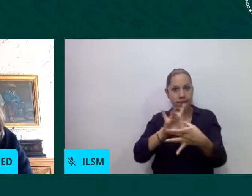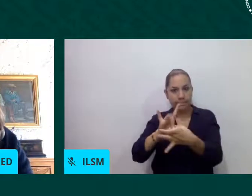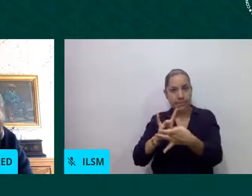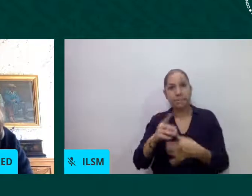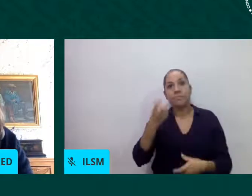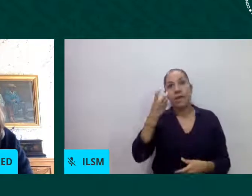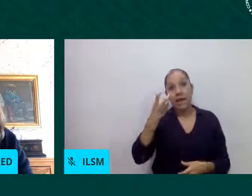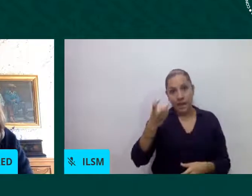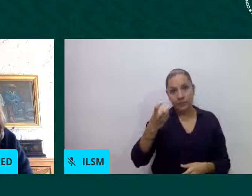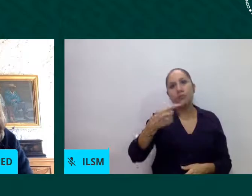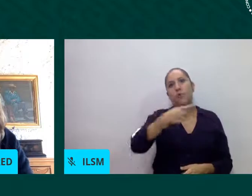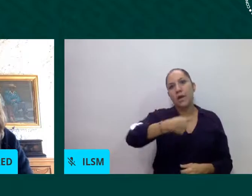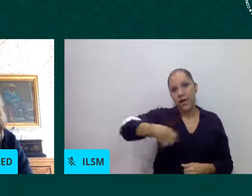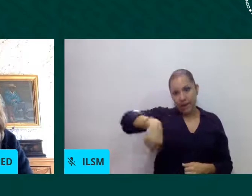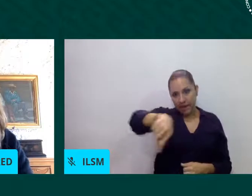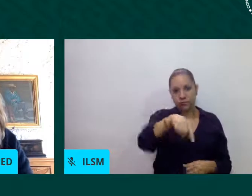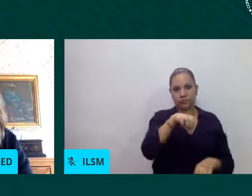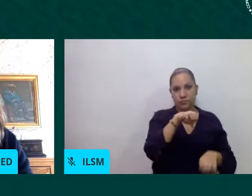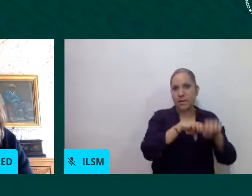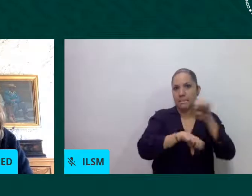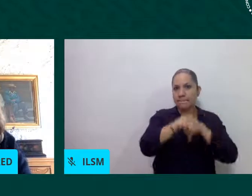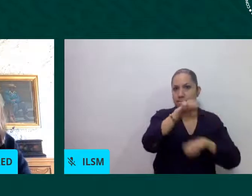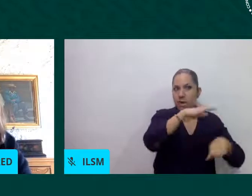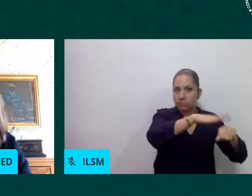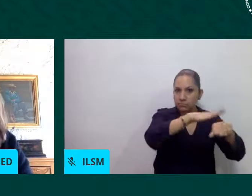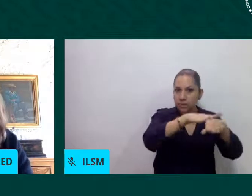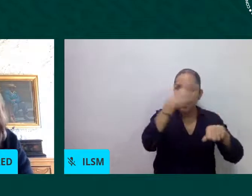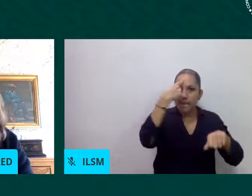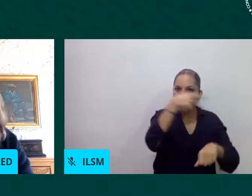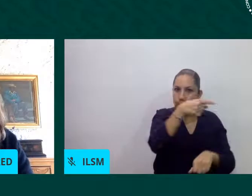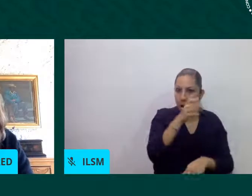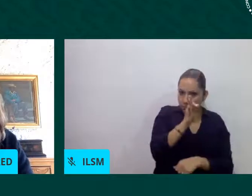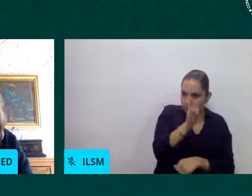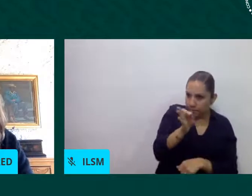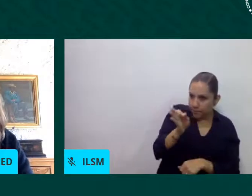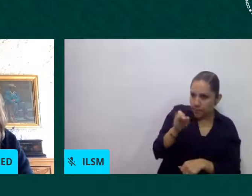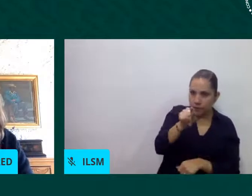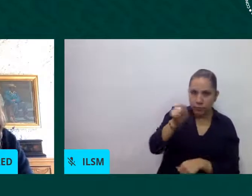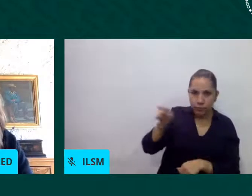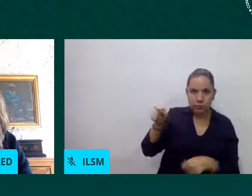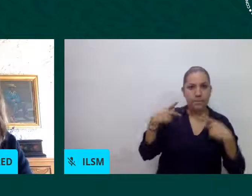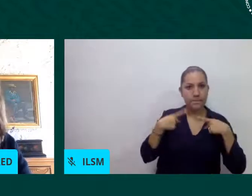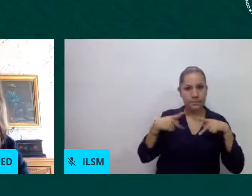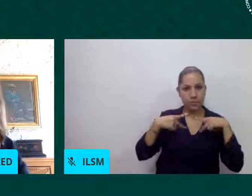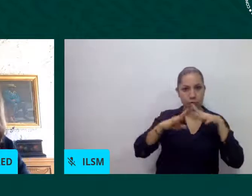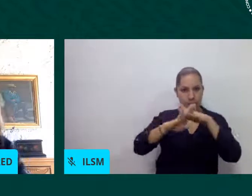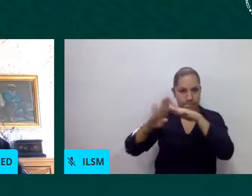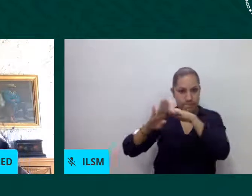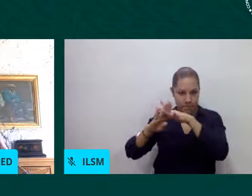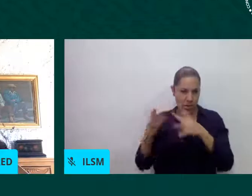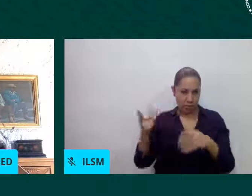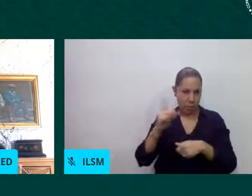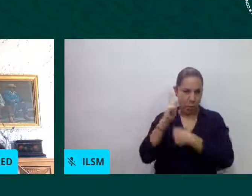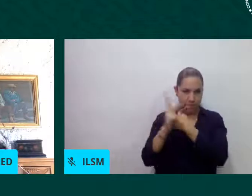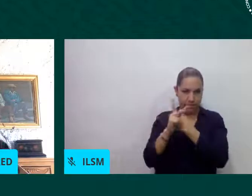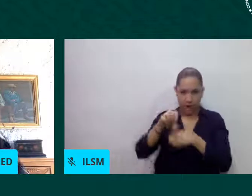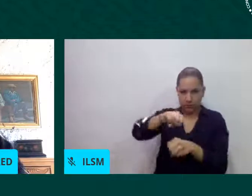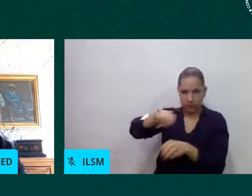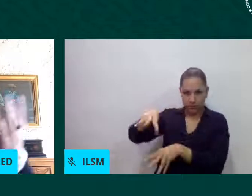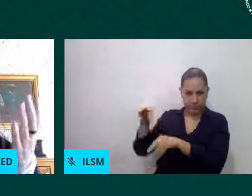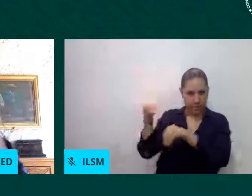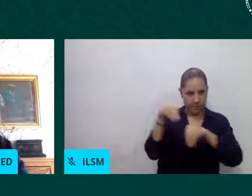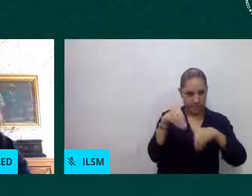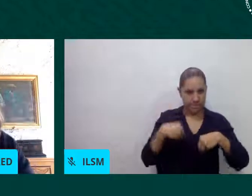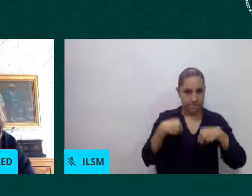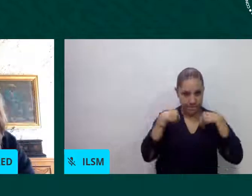incluyentes y darles oportunidades laborales a las personas migrantes y refugiadas el consejo ha estado realizando una serie de talleres durante estos meses